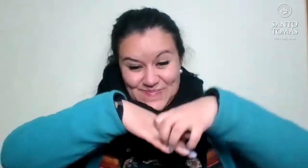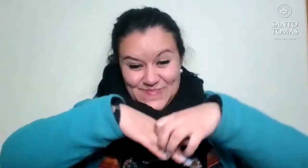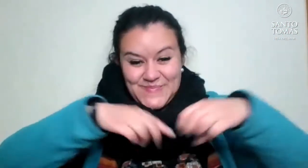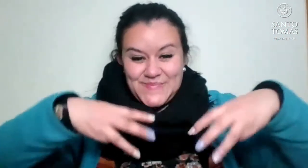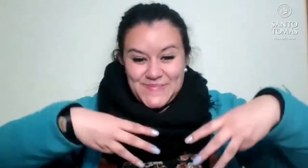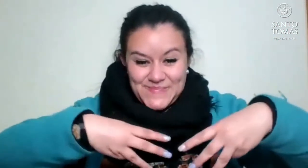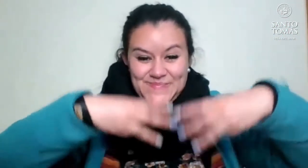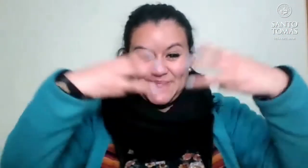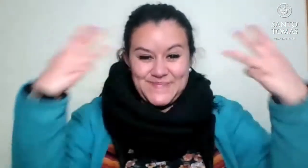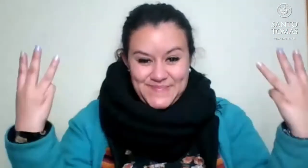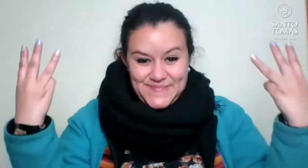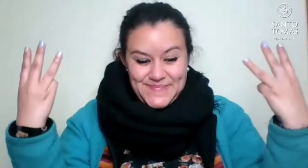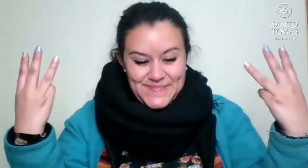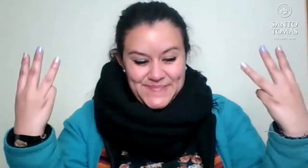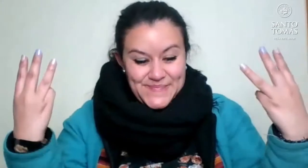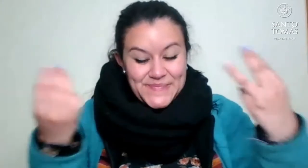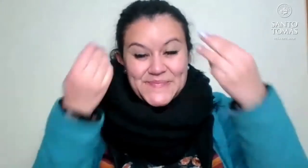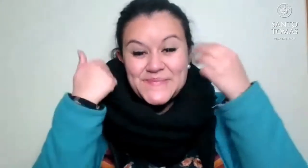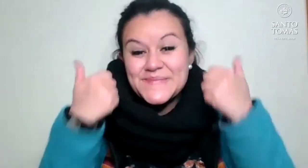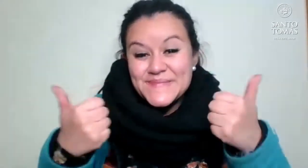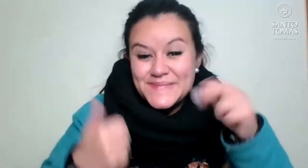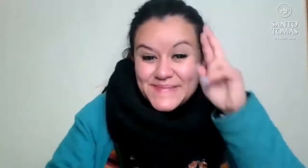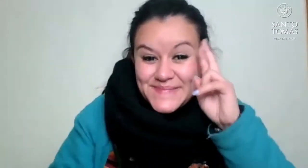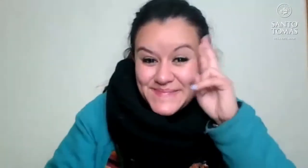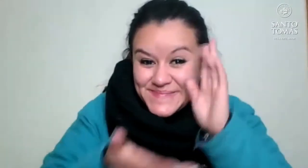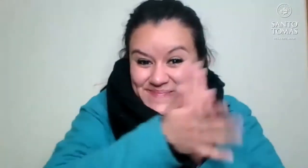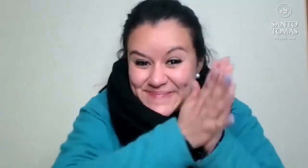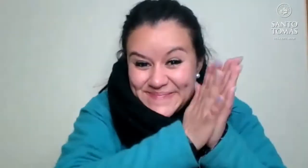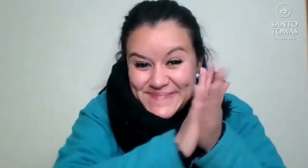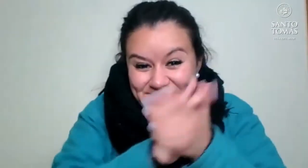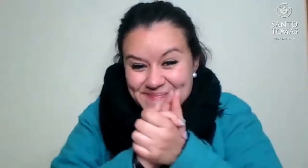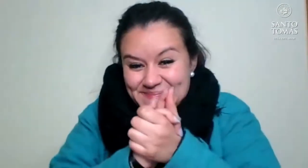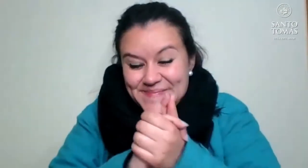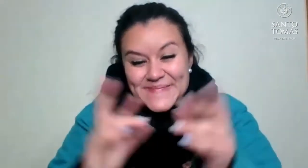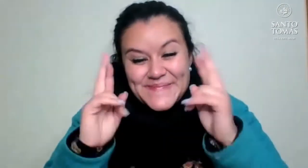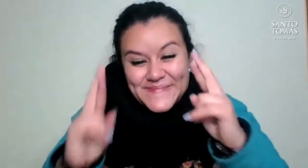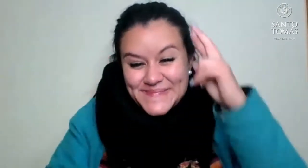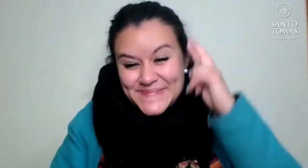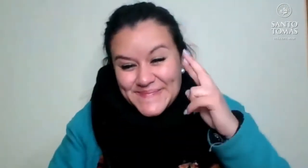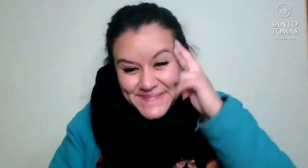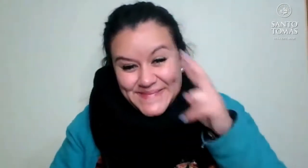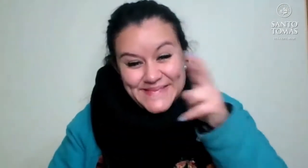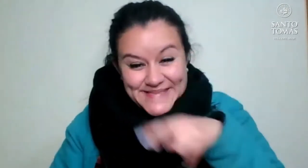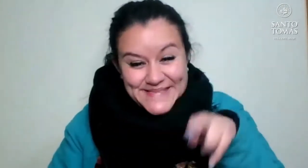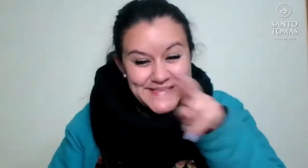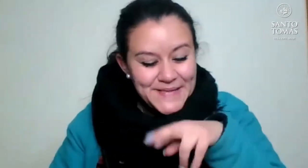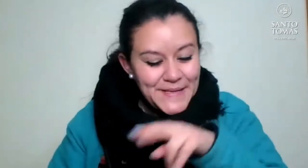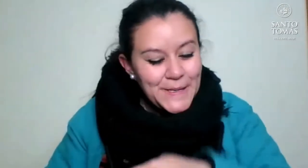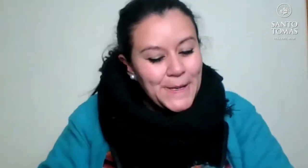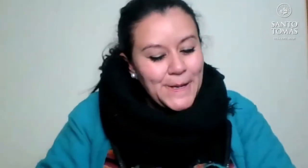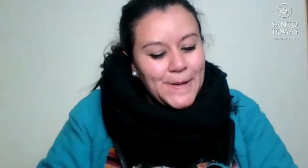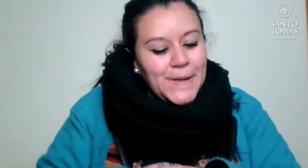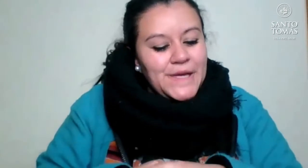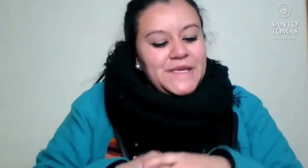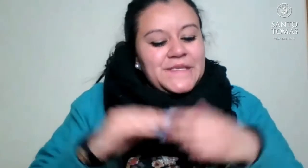zona austral, y la región de Punta Arenas. ¿Bien? Punta Arenas. Muy bien.